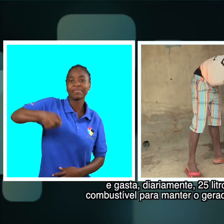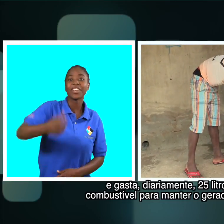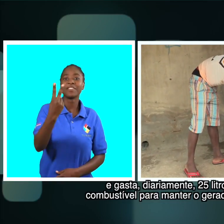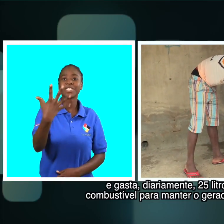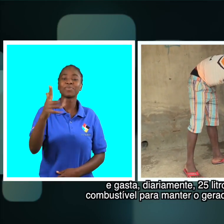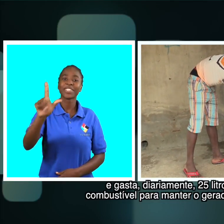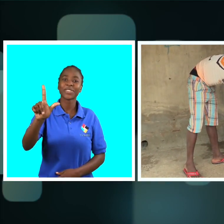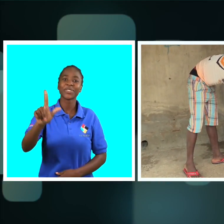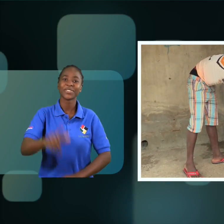ligado.